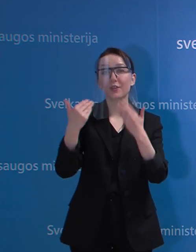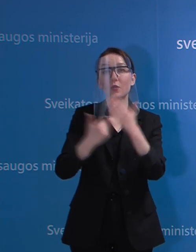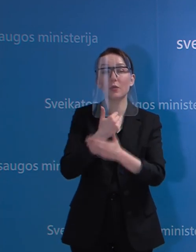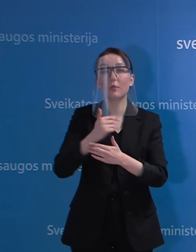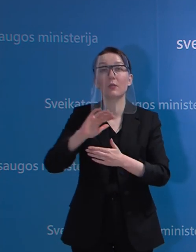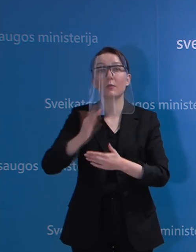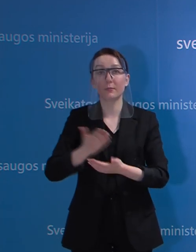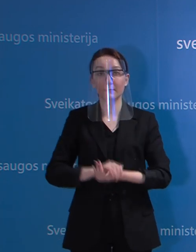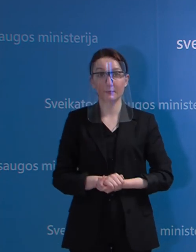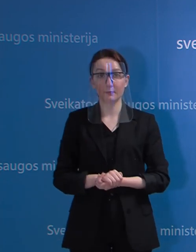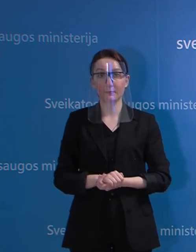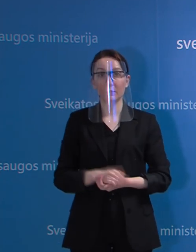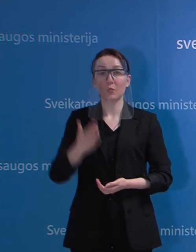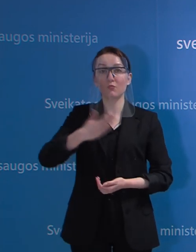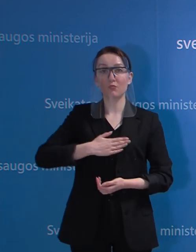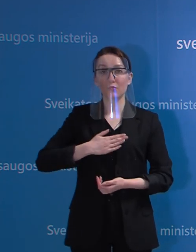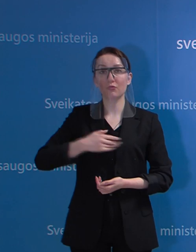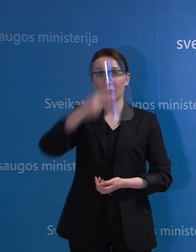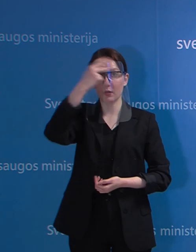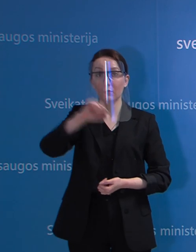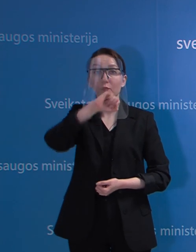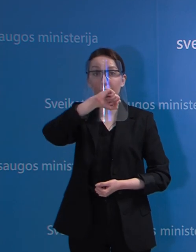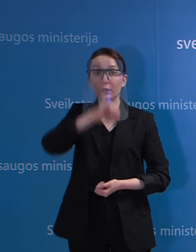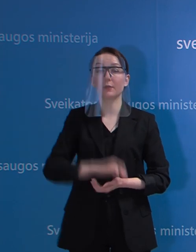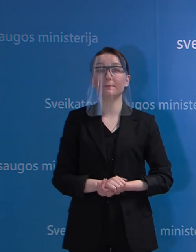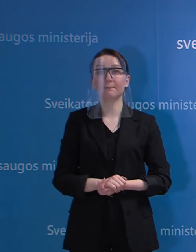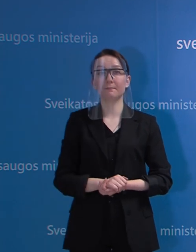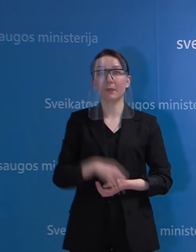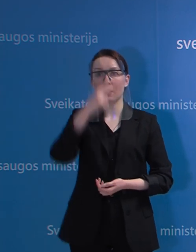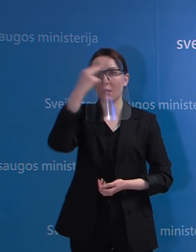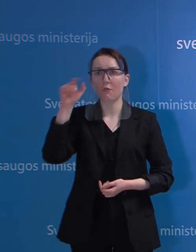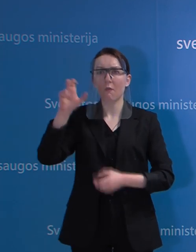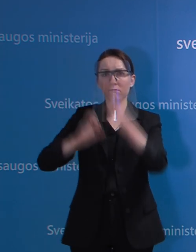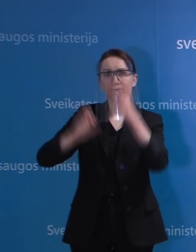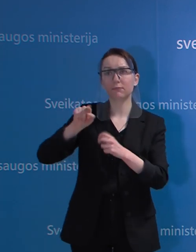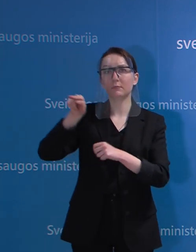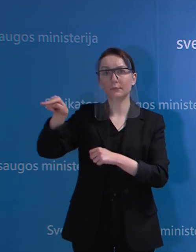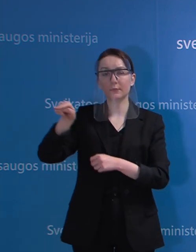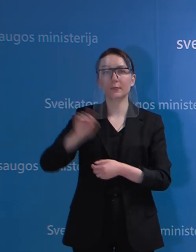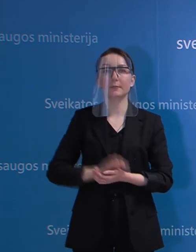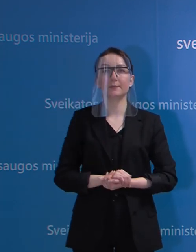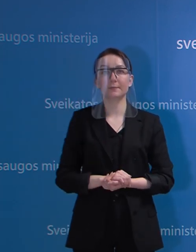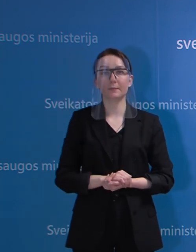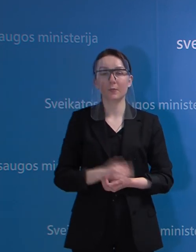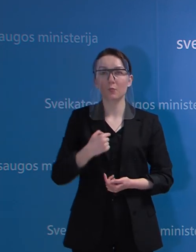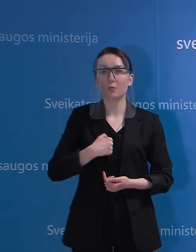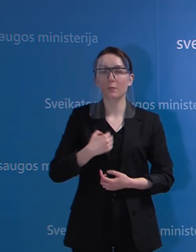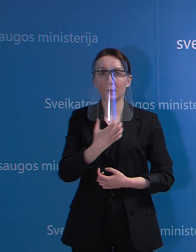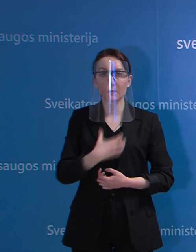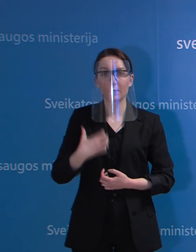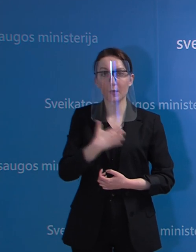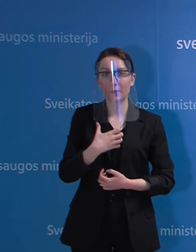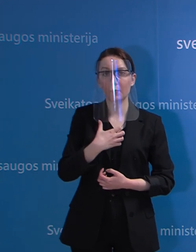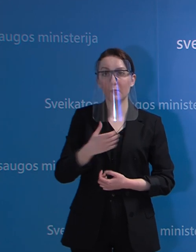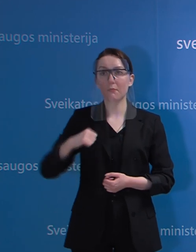šitos naujienos yra ta, kad tai yra mūsų Lietuvoje, mūsų šalyje veikiantis gamintojas. Ir mums labai svarbu,